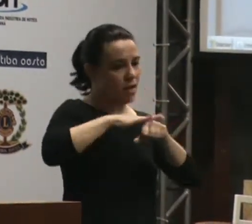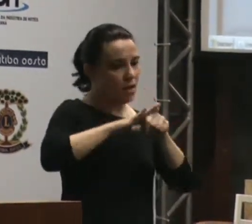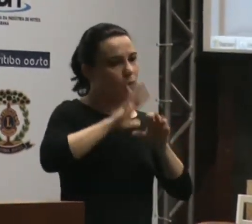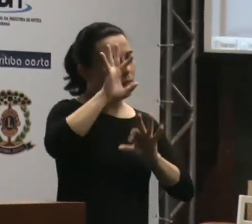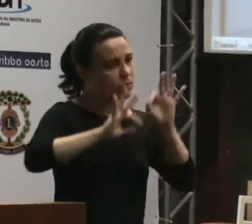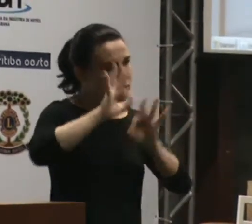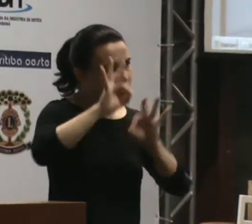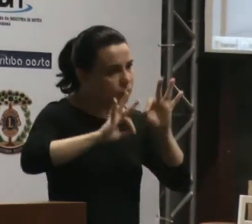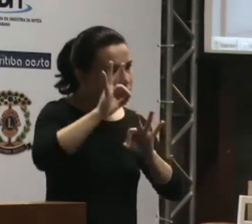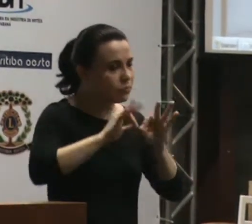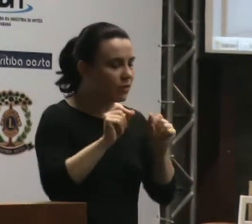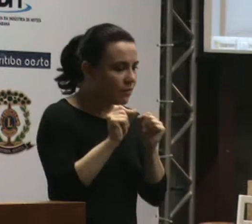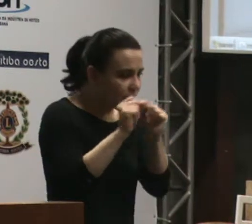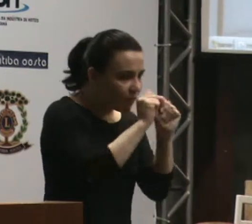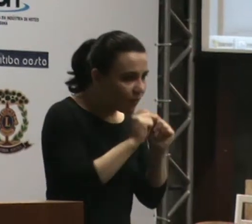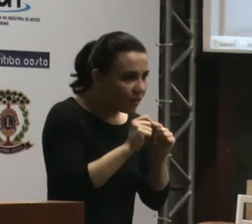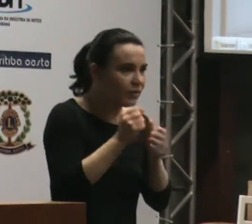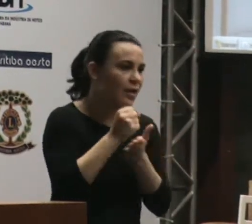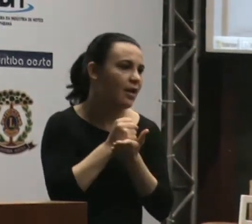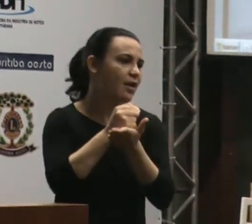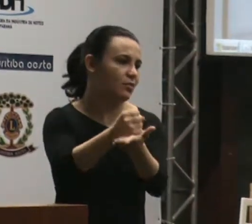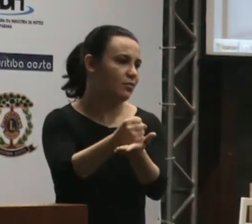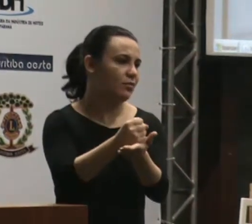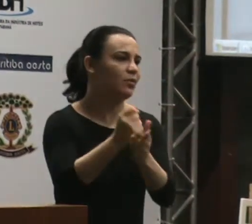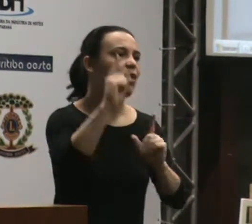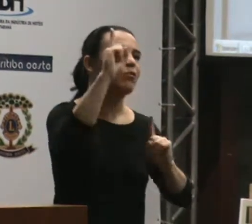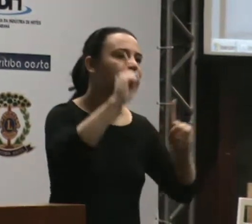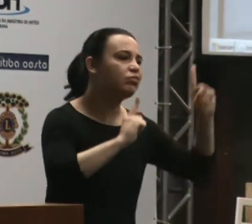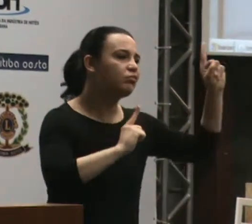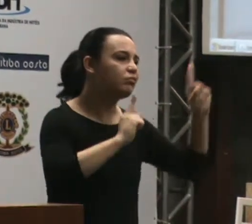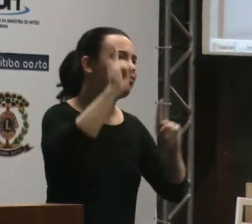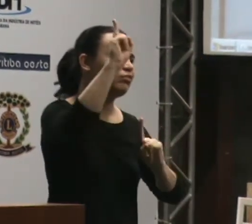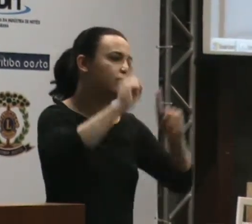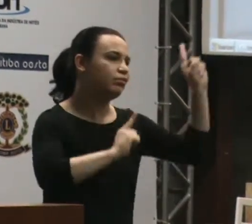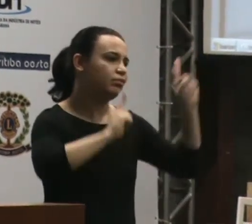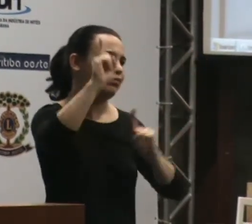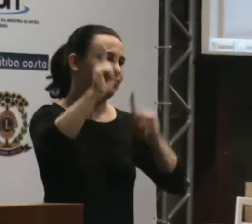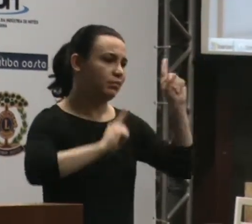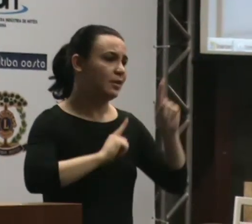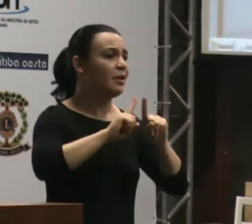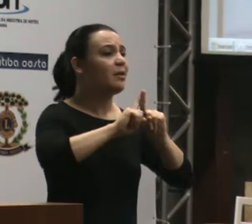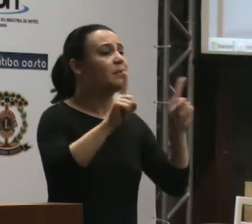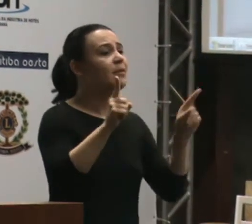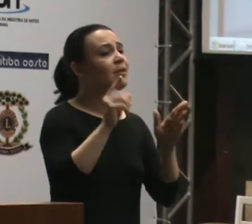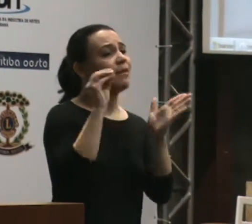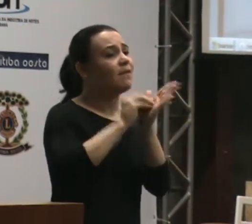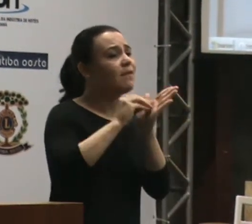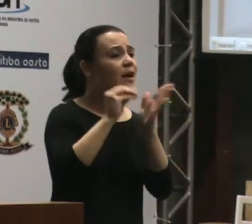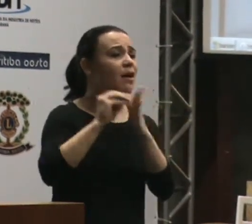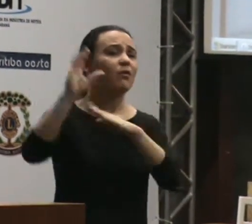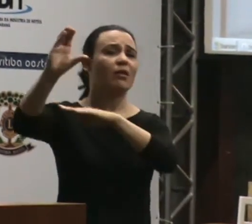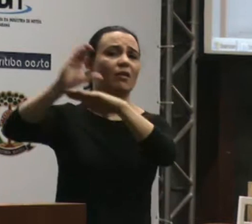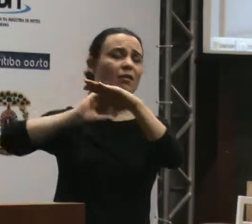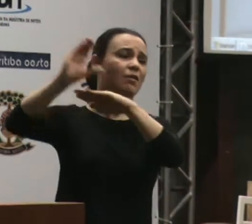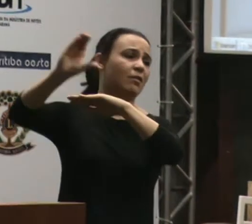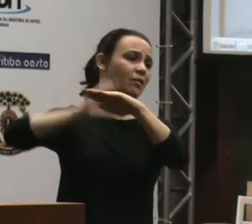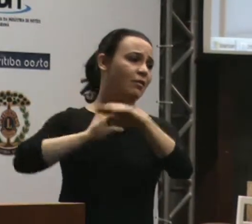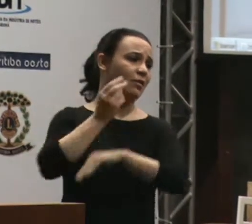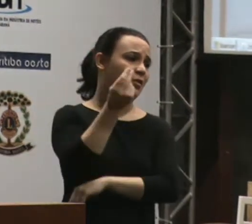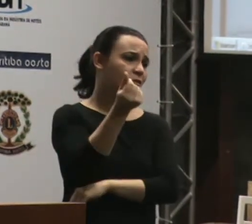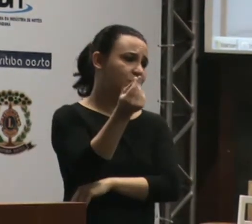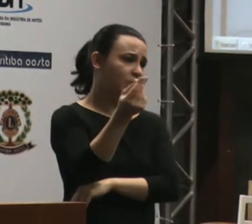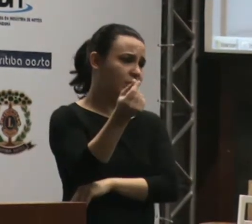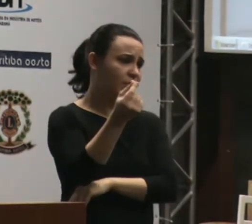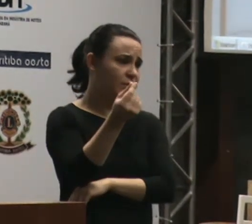usado, oratório, educamento e bolsa para os alunos. Sem isso, fica difícil. Nós estamos